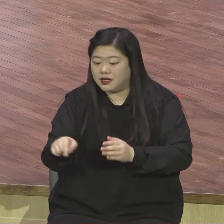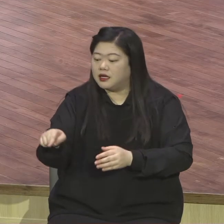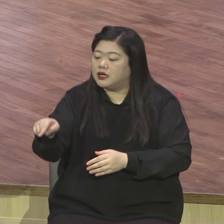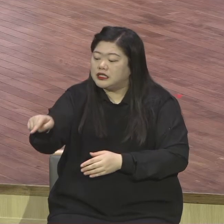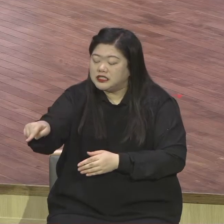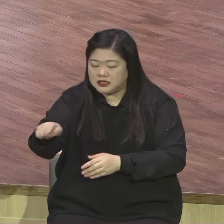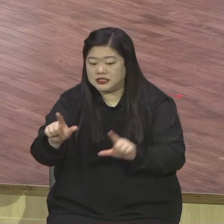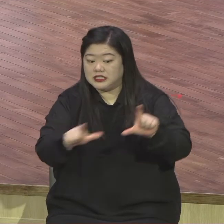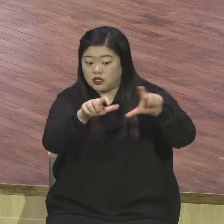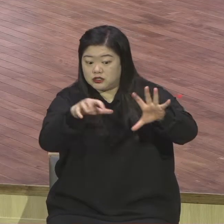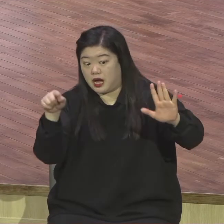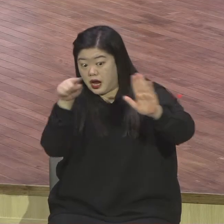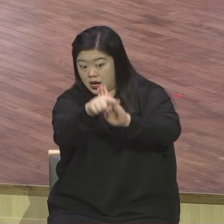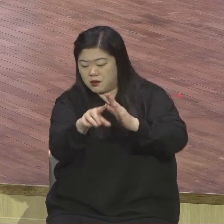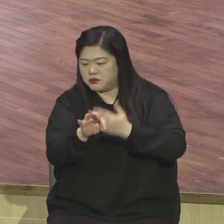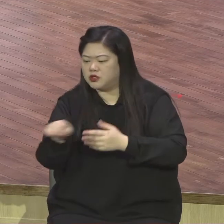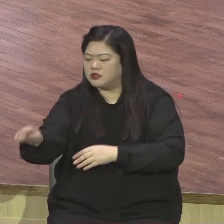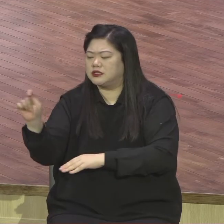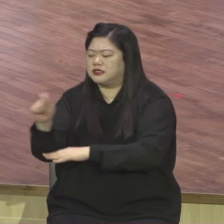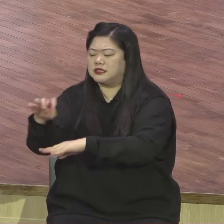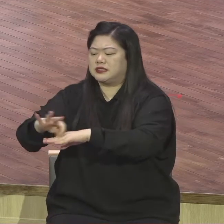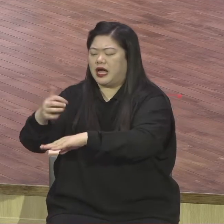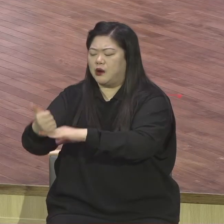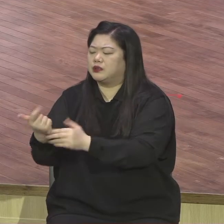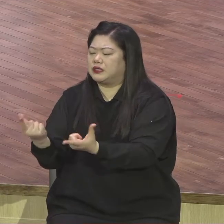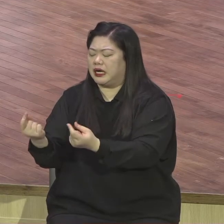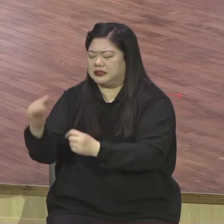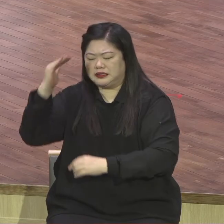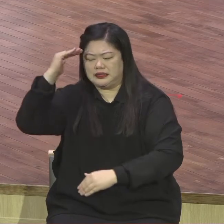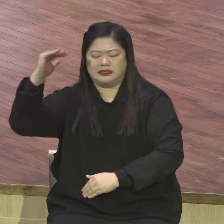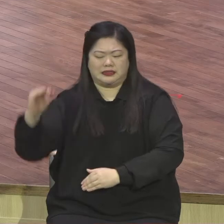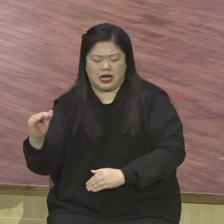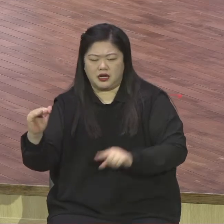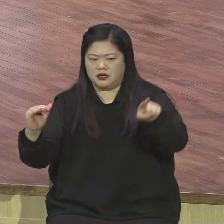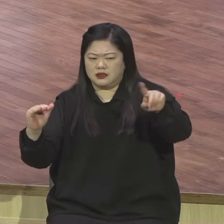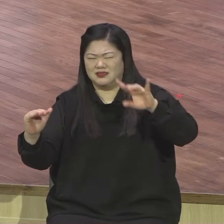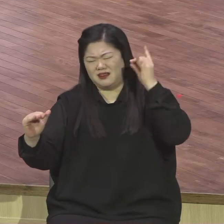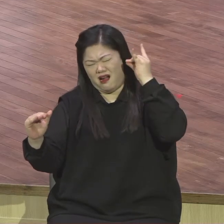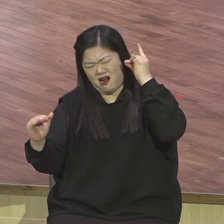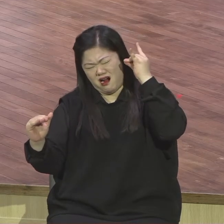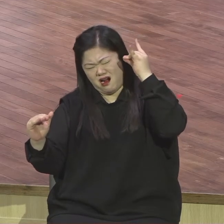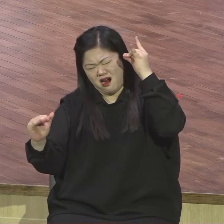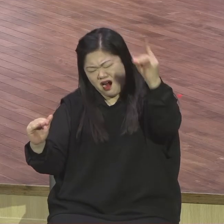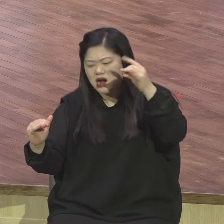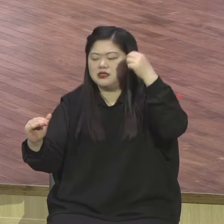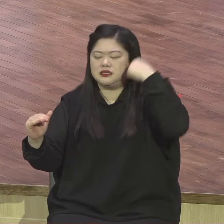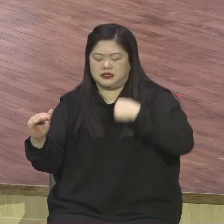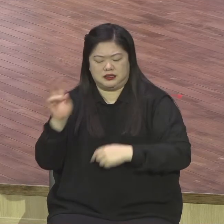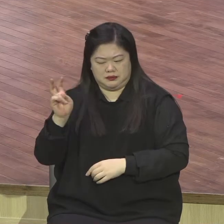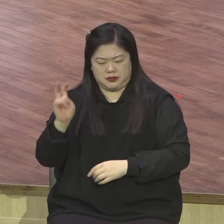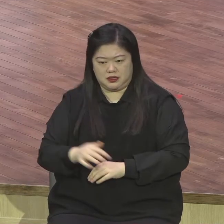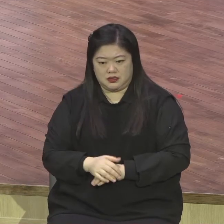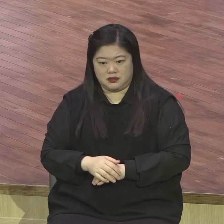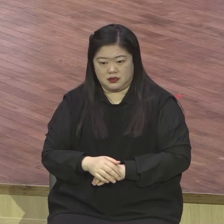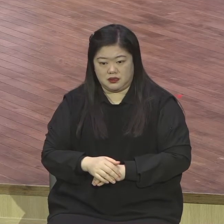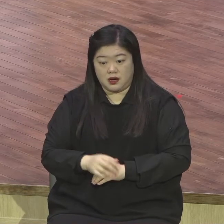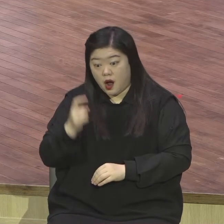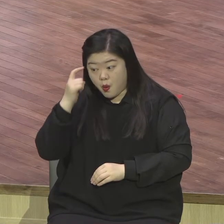꼴리아시. 엄청나게 어마어마 등발도 좋고 심도 좋고 도저히 우리 애들하고